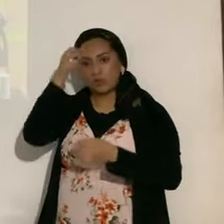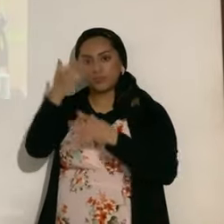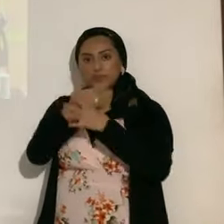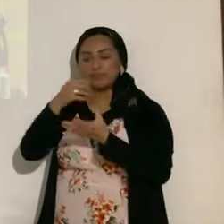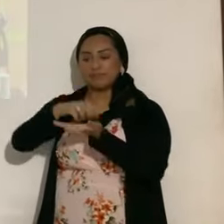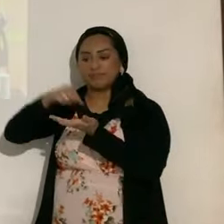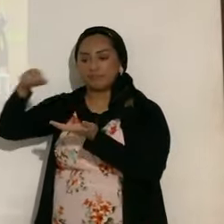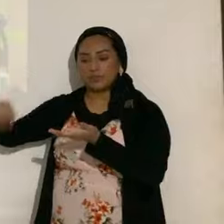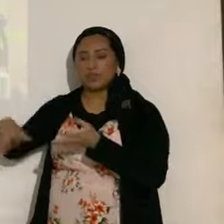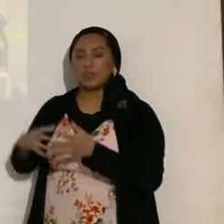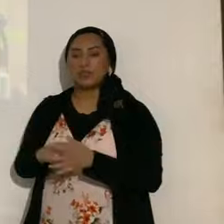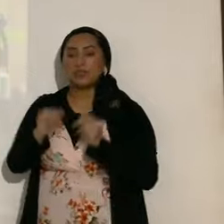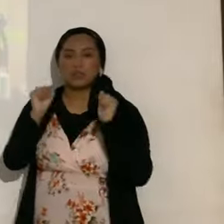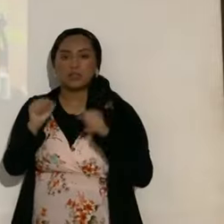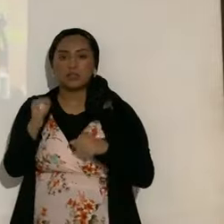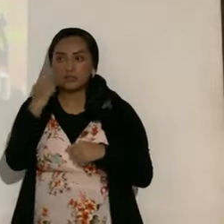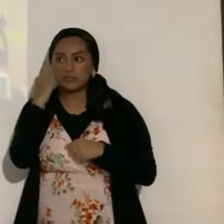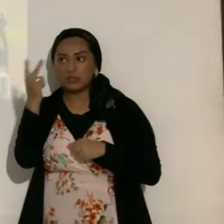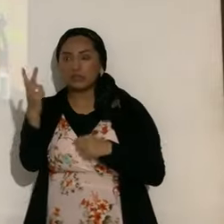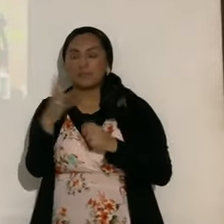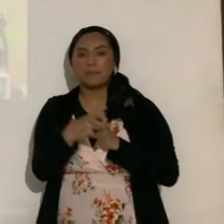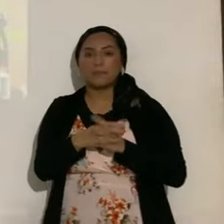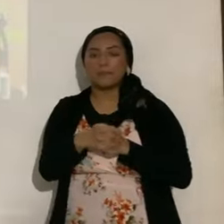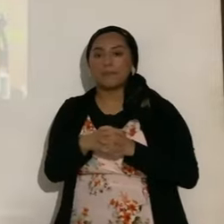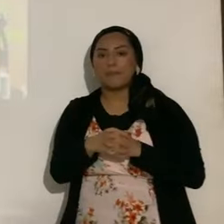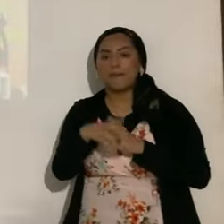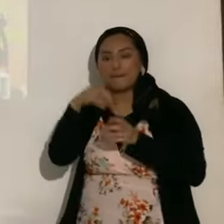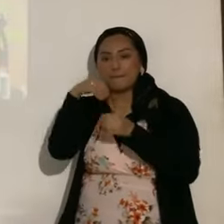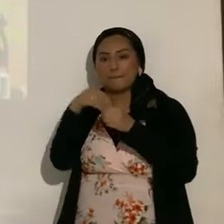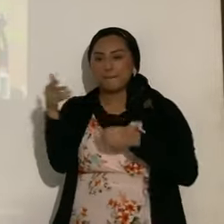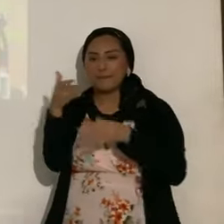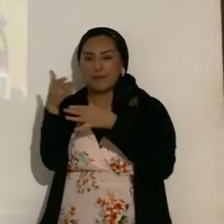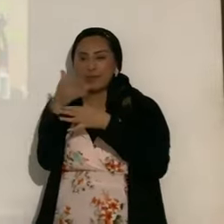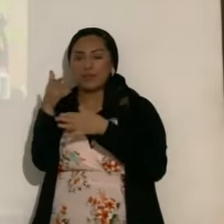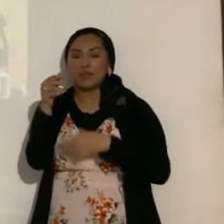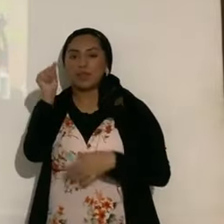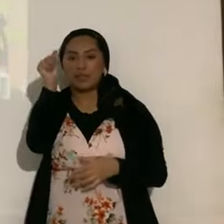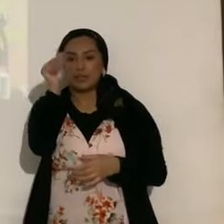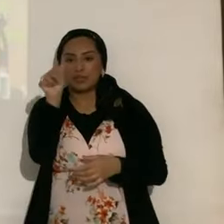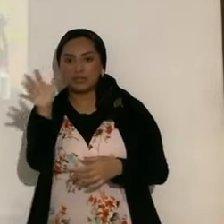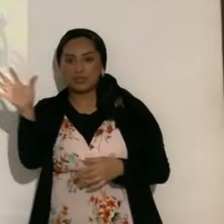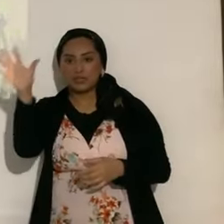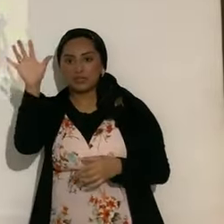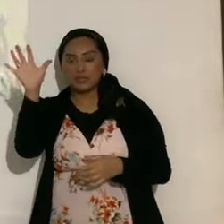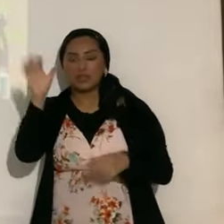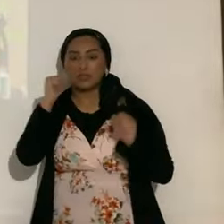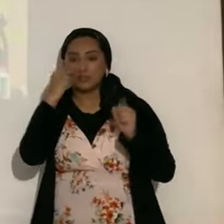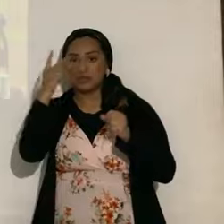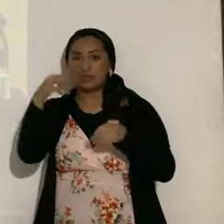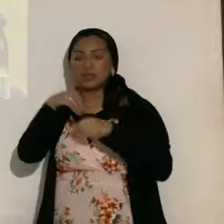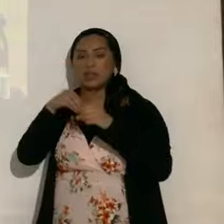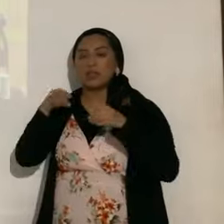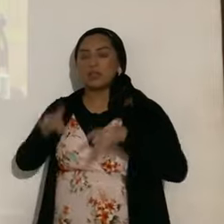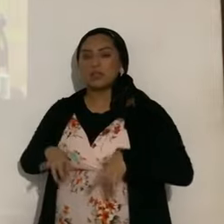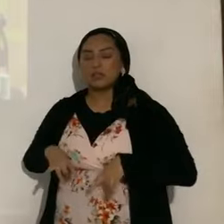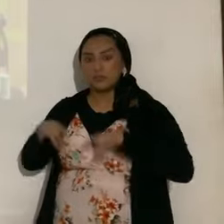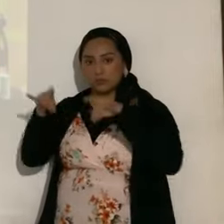se verá en el sureste, o se dará en el sureste de Asia, en Australia, como ya lo vimos en el primer video,